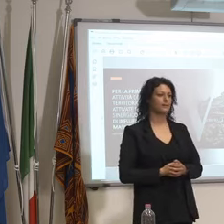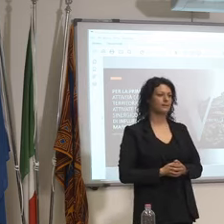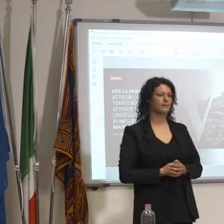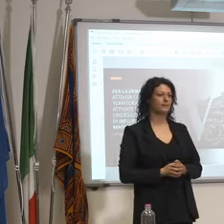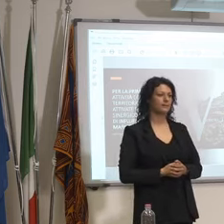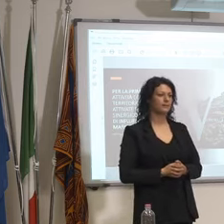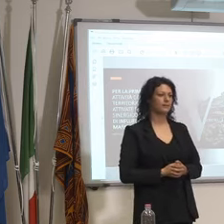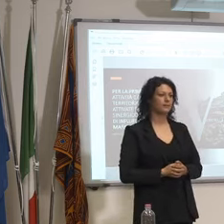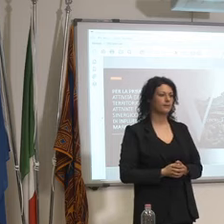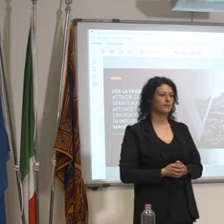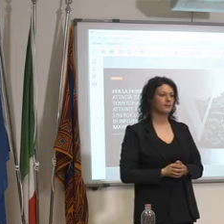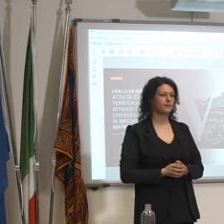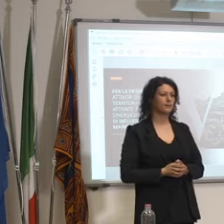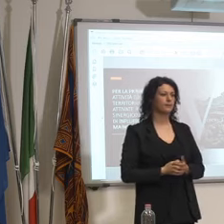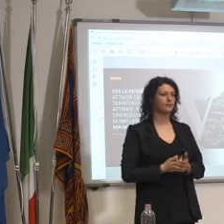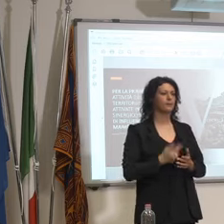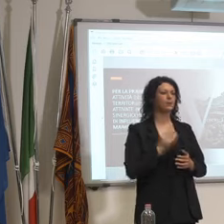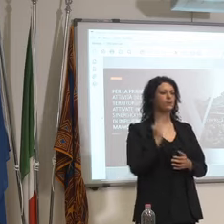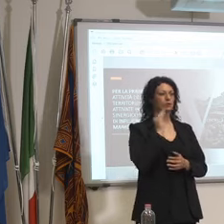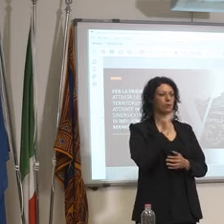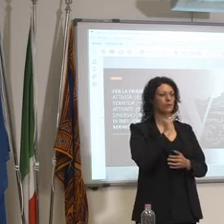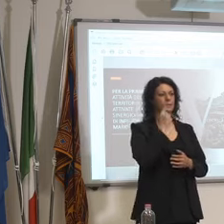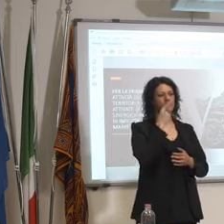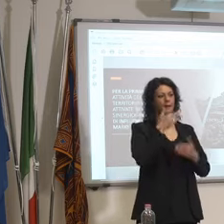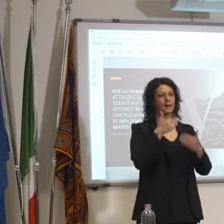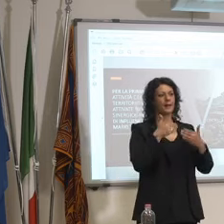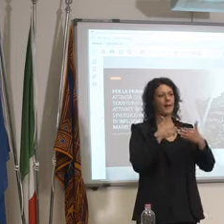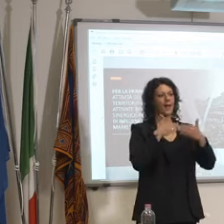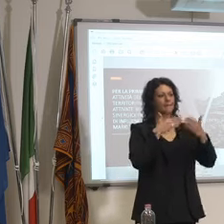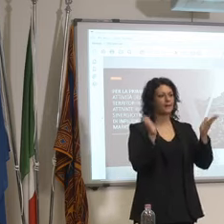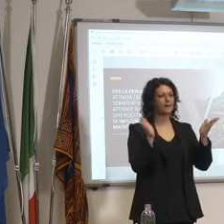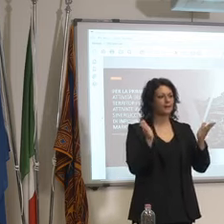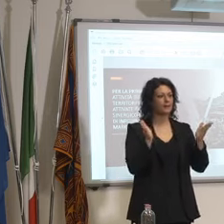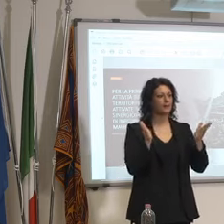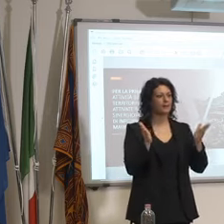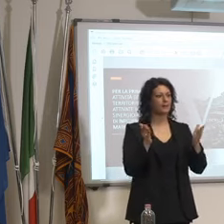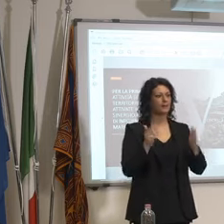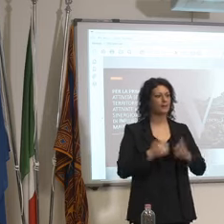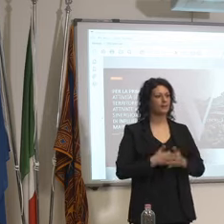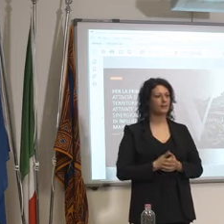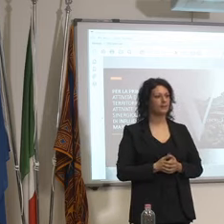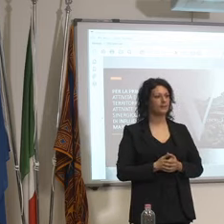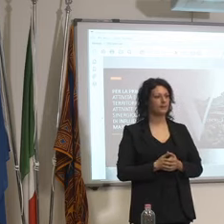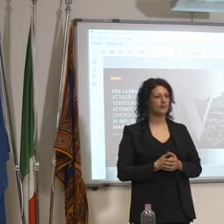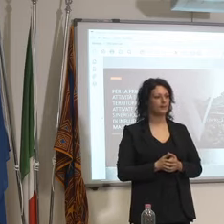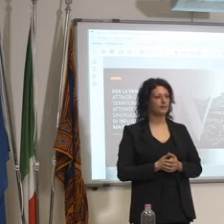poter aprire allora il messaggio aprire scusa